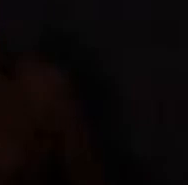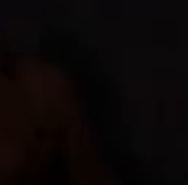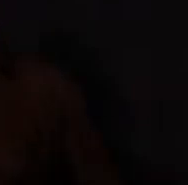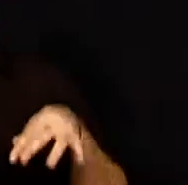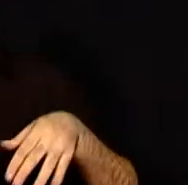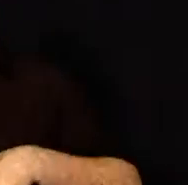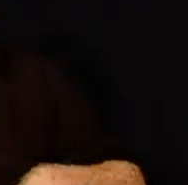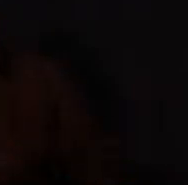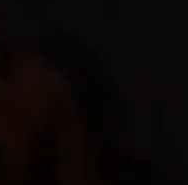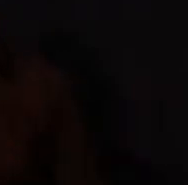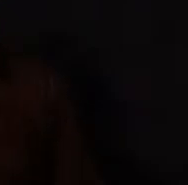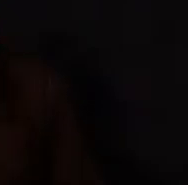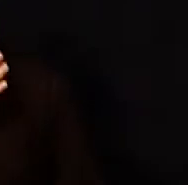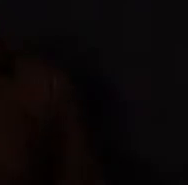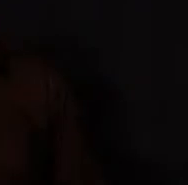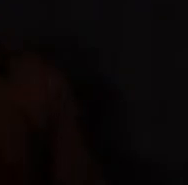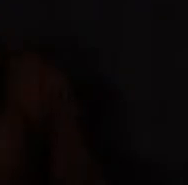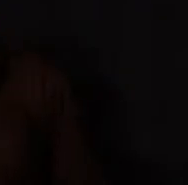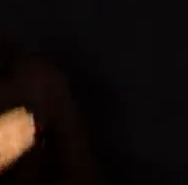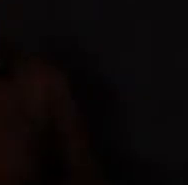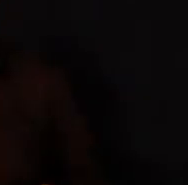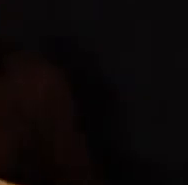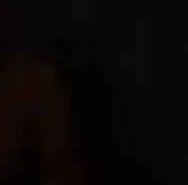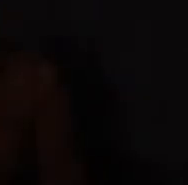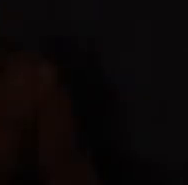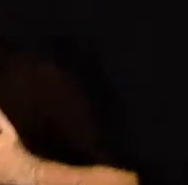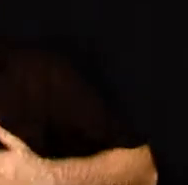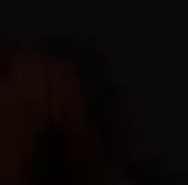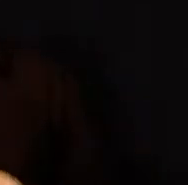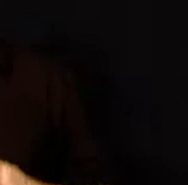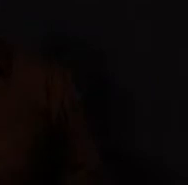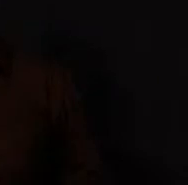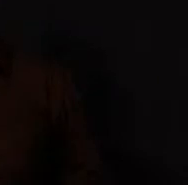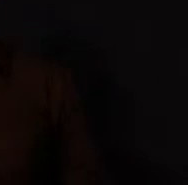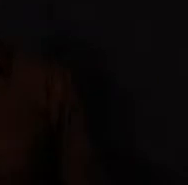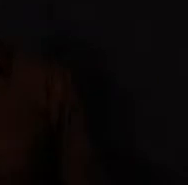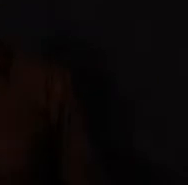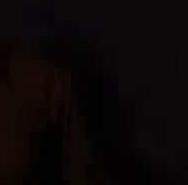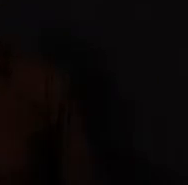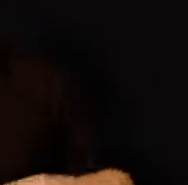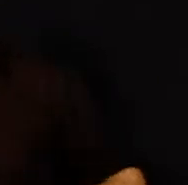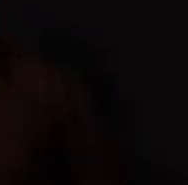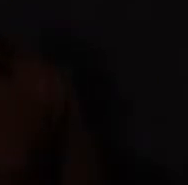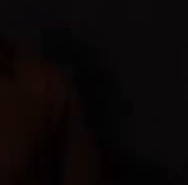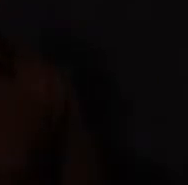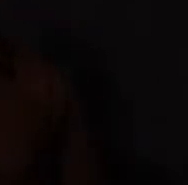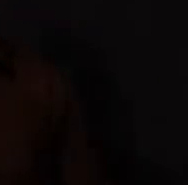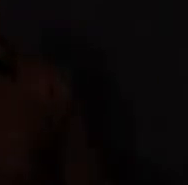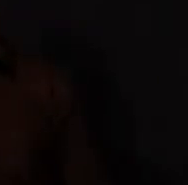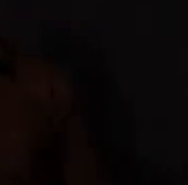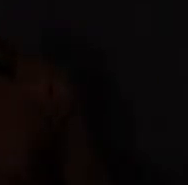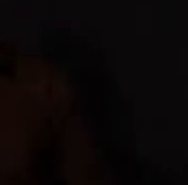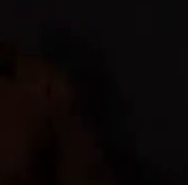geldik. Sağlıklı, güzel, engelsiz günler diliyorum. Haftaya görüşmek üzere,